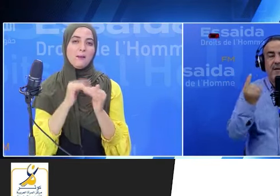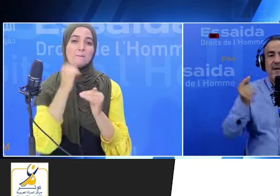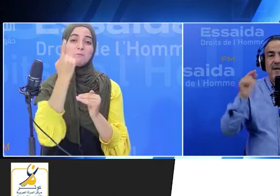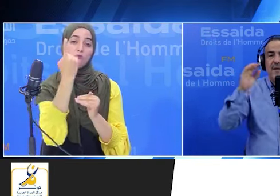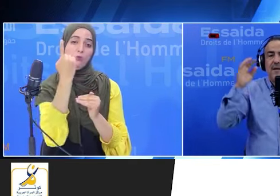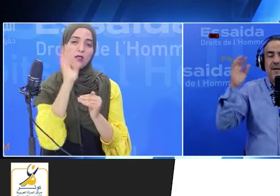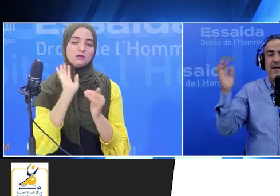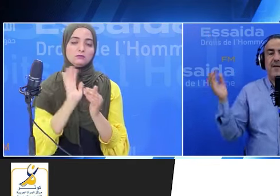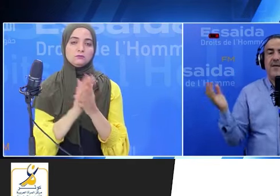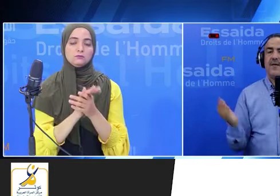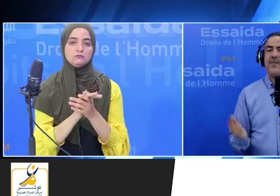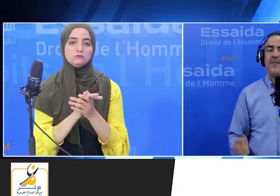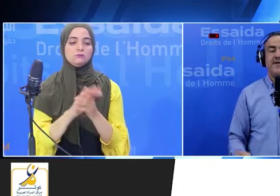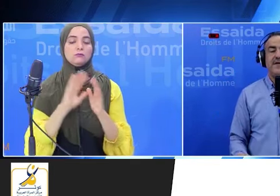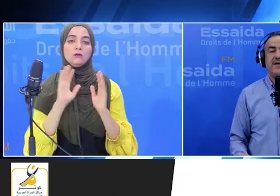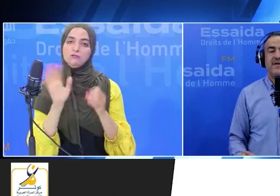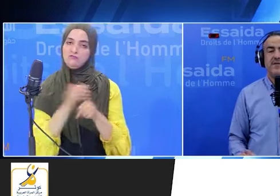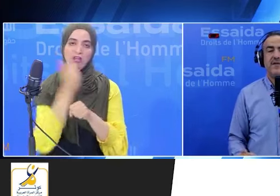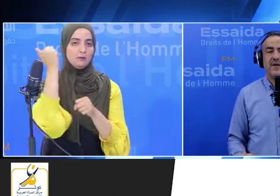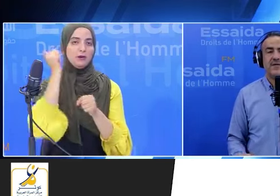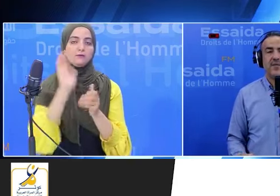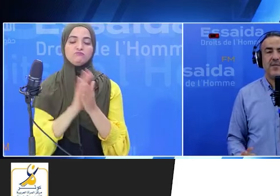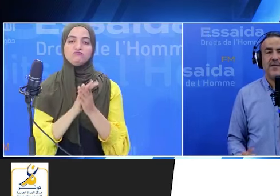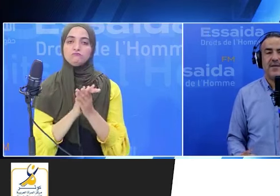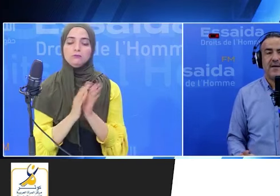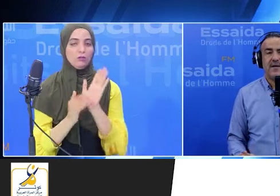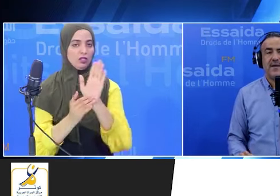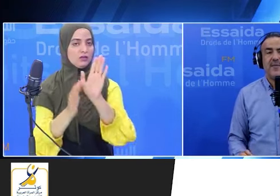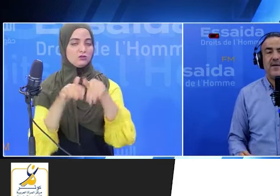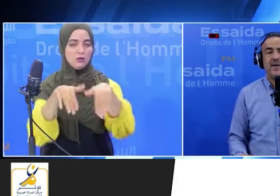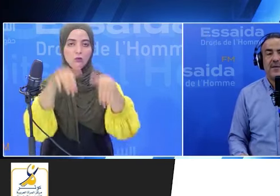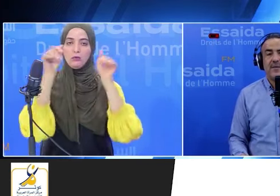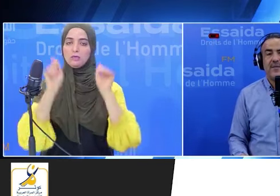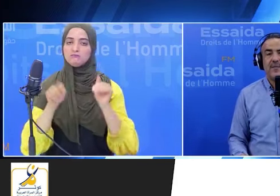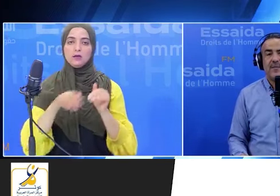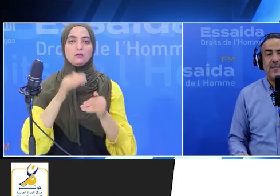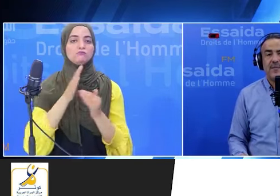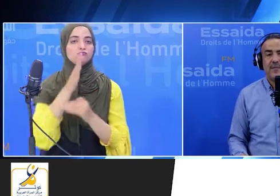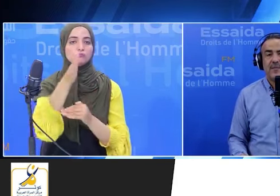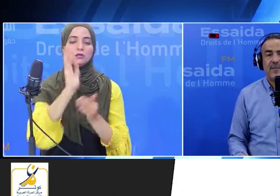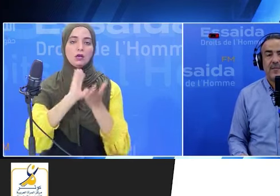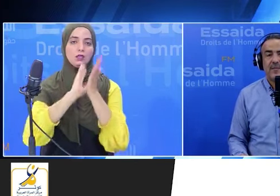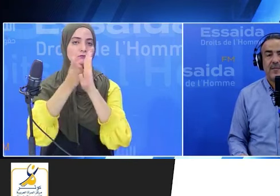مشي نجم يترشح مباشرة للبرلمان